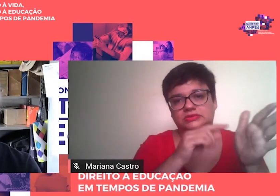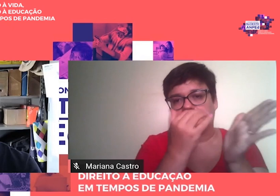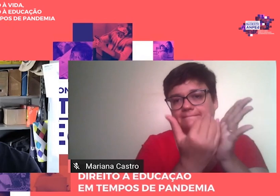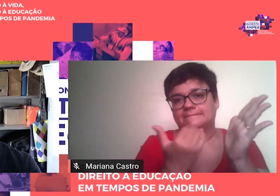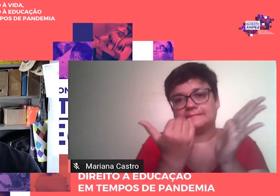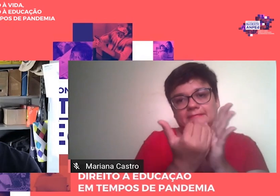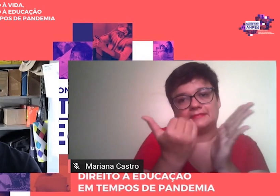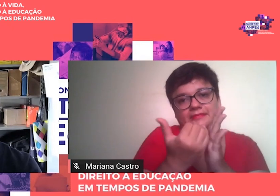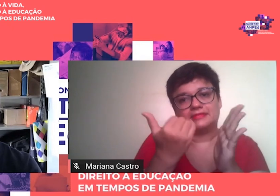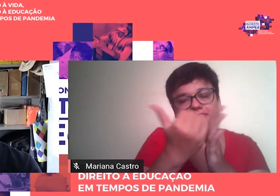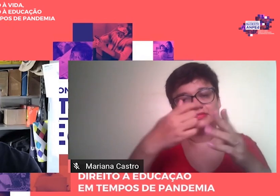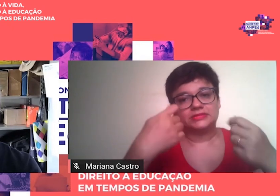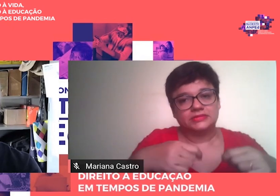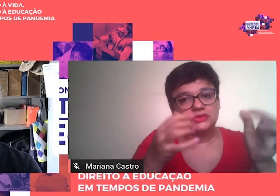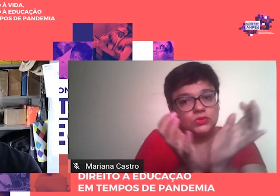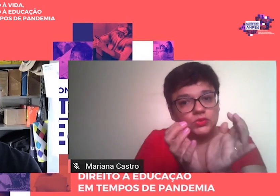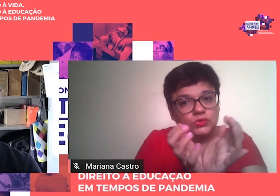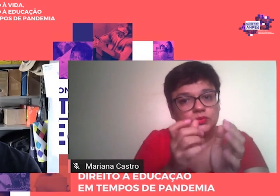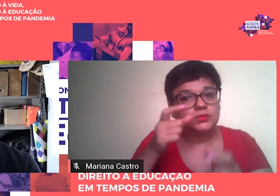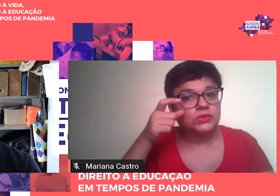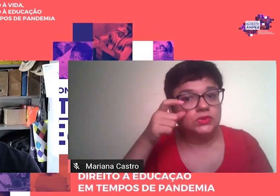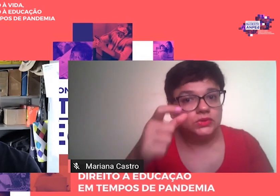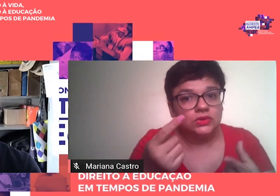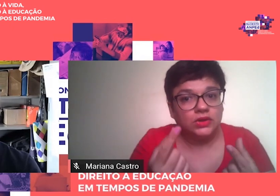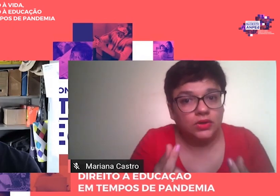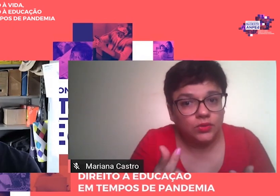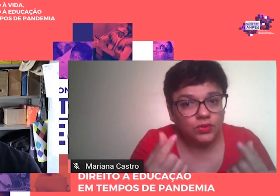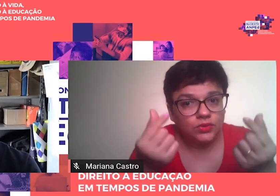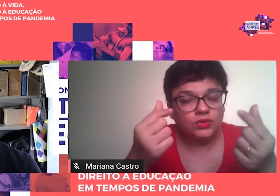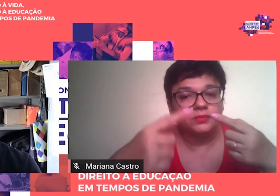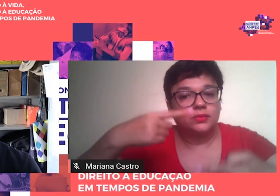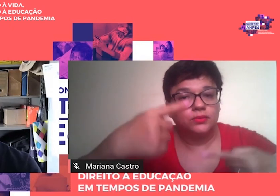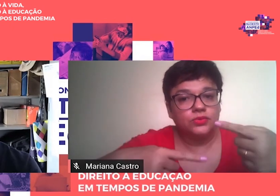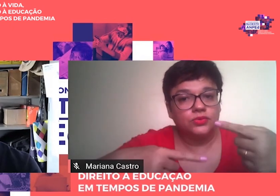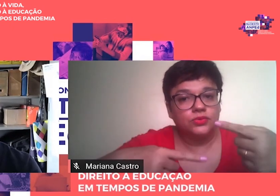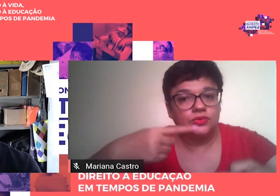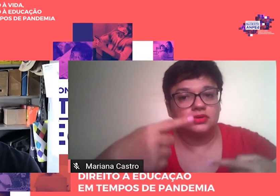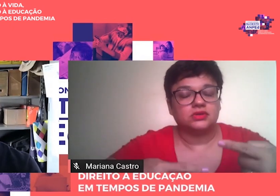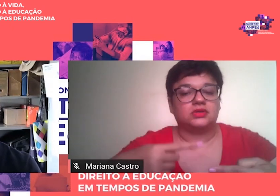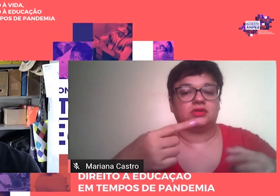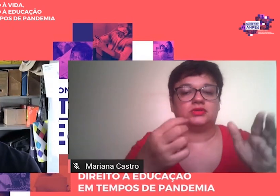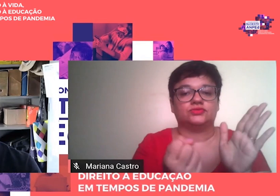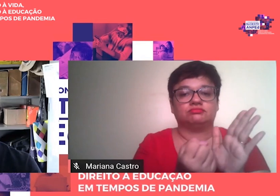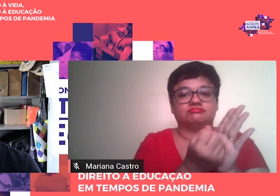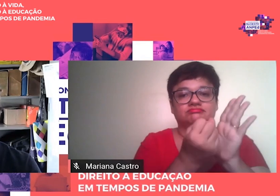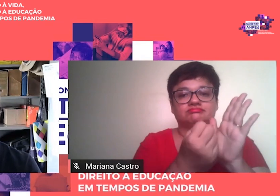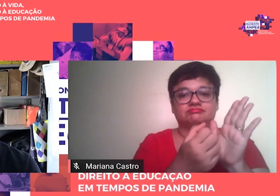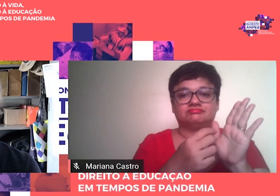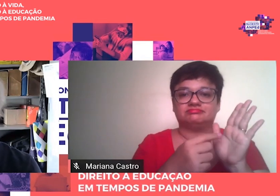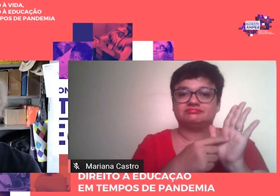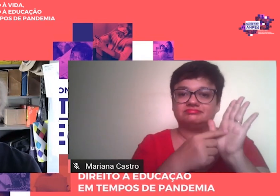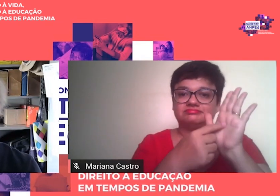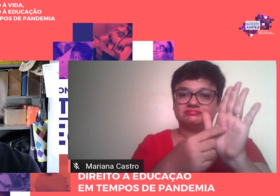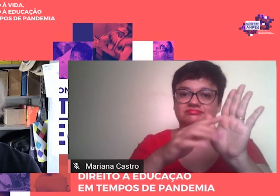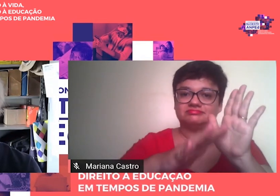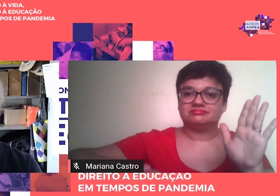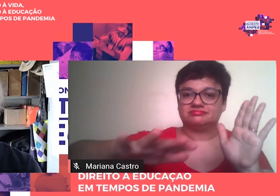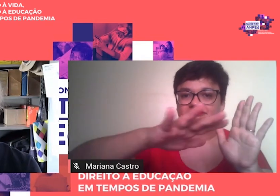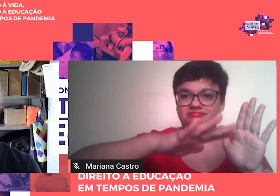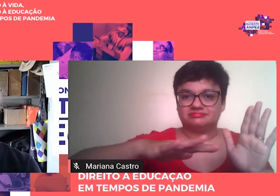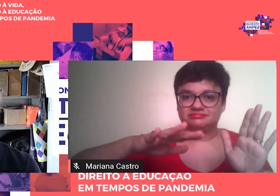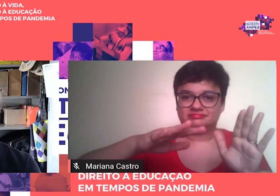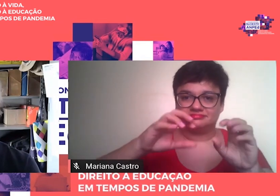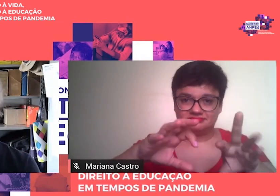grupos de interesse econômicos, políticos e simbólicos no campo educacional. De certo,